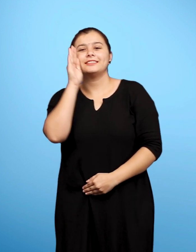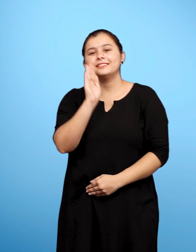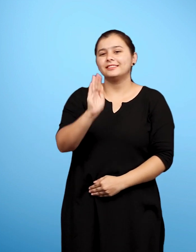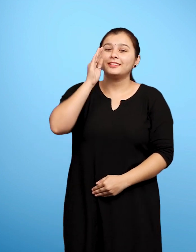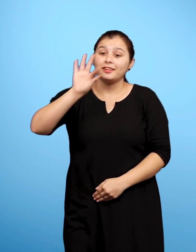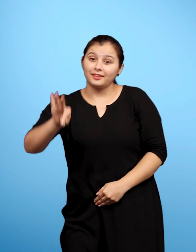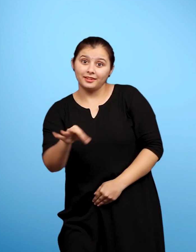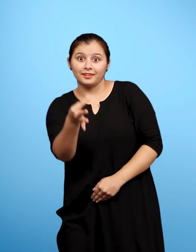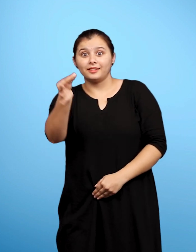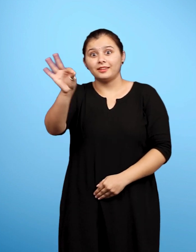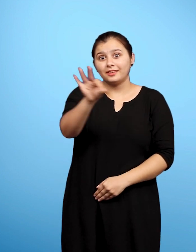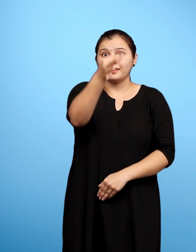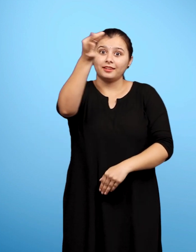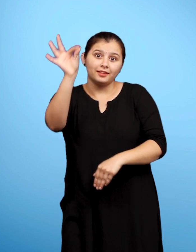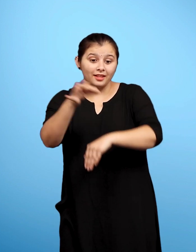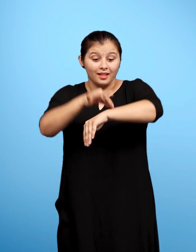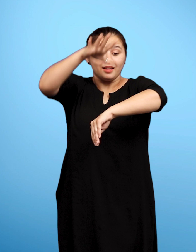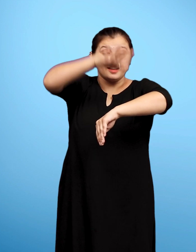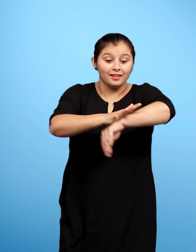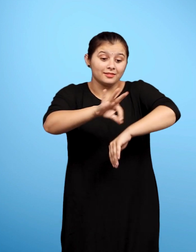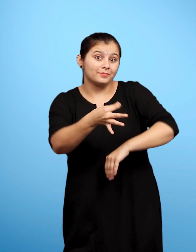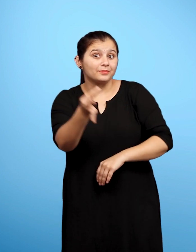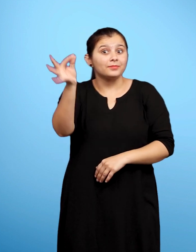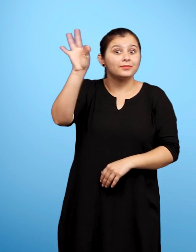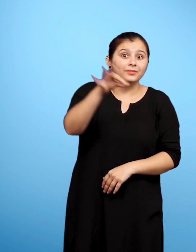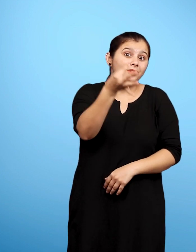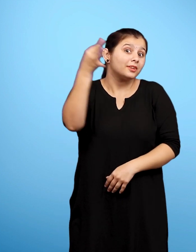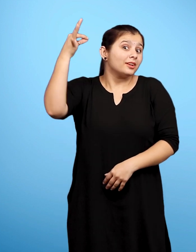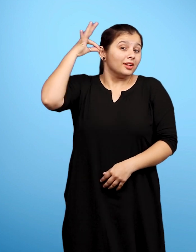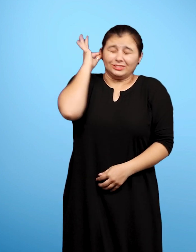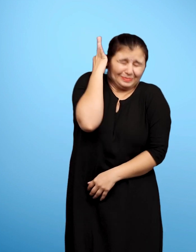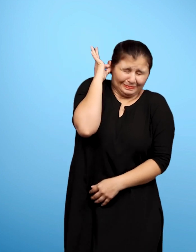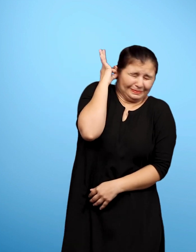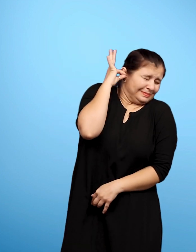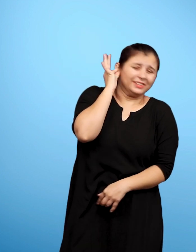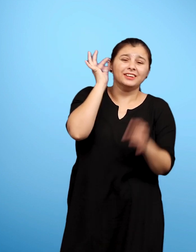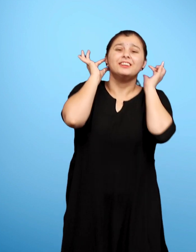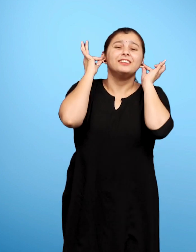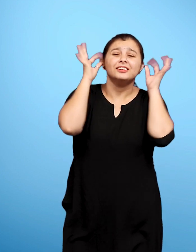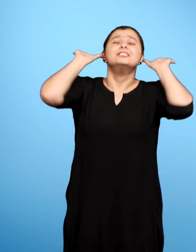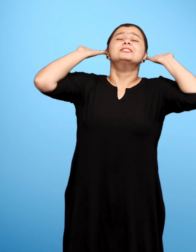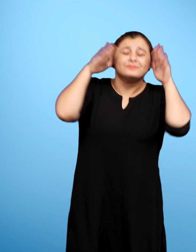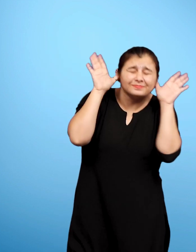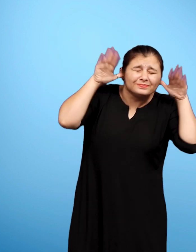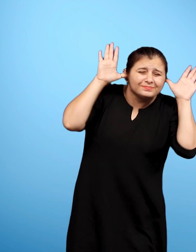तभी उसके कान के भीतर एक मच्छर चला गया वह कान खुजलाने लगा